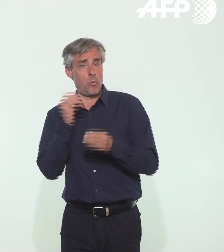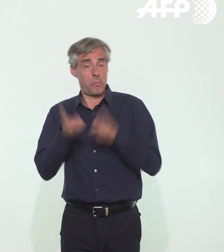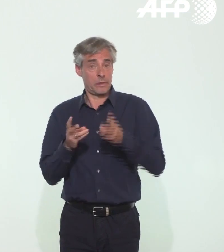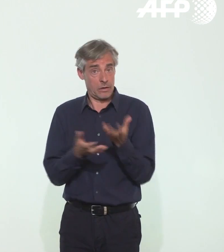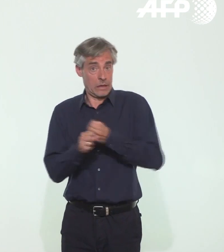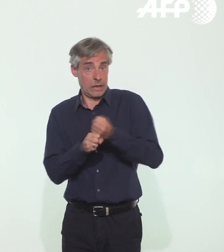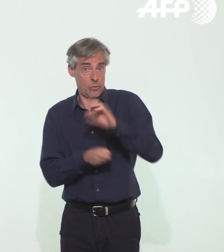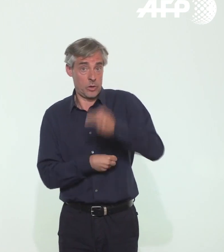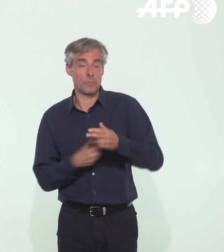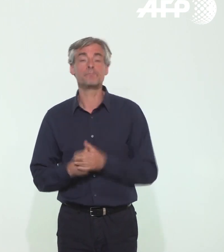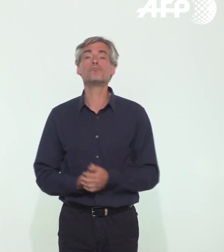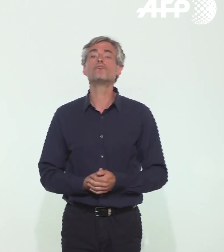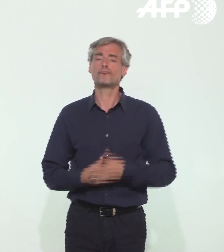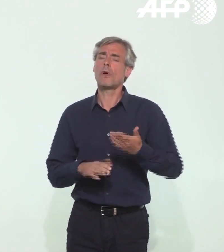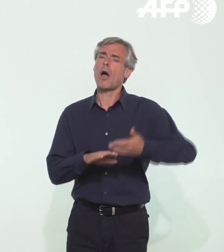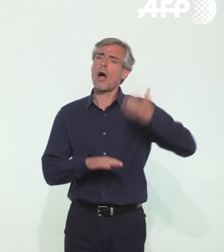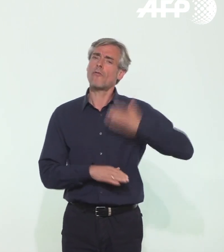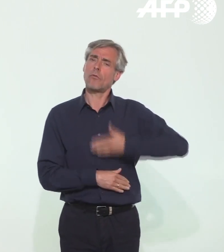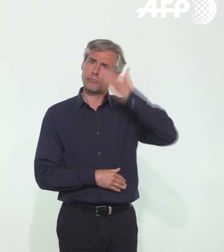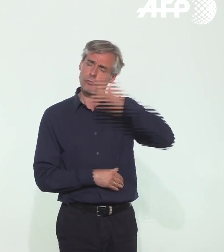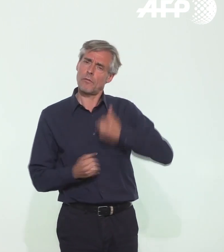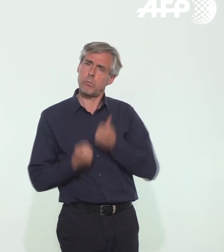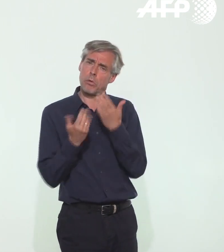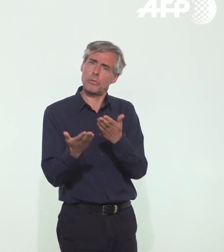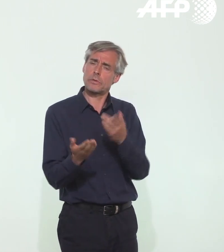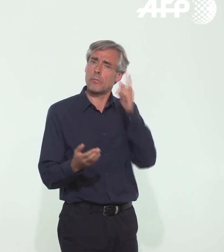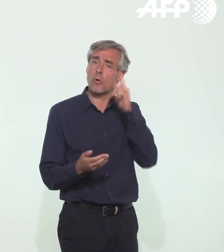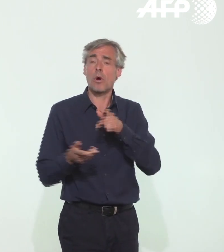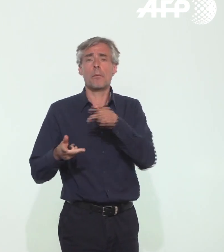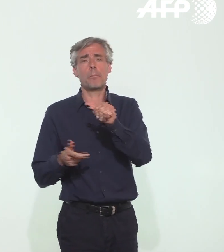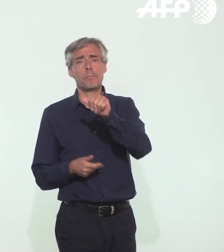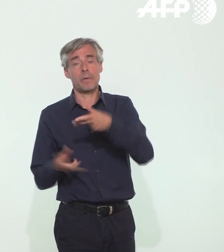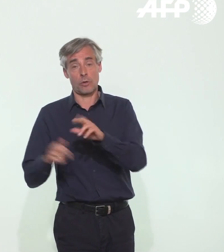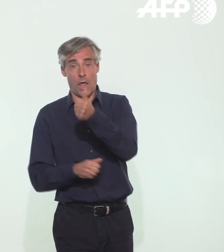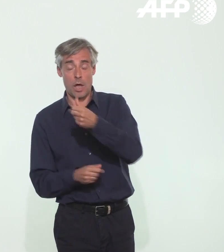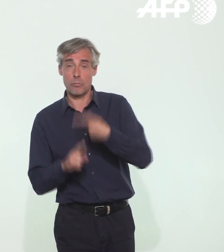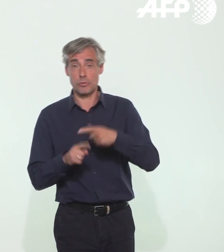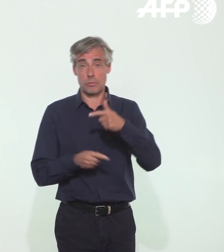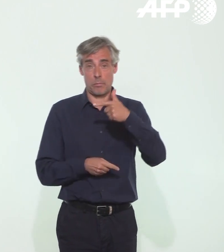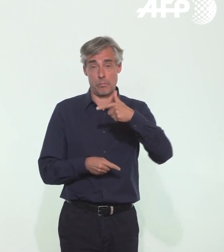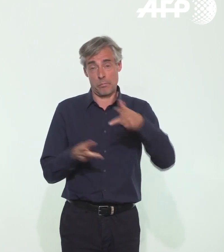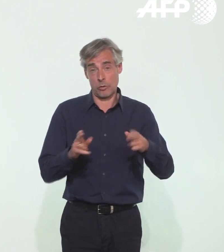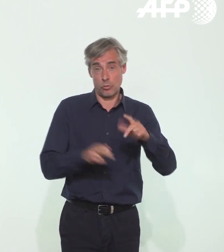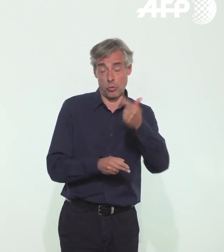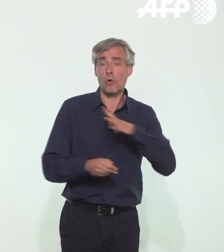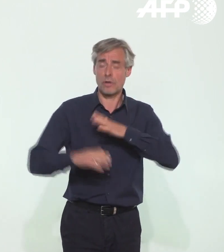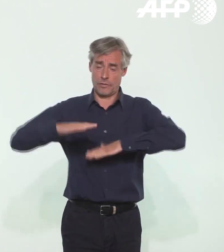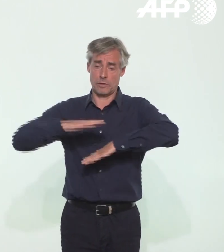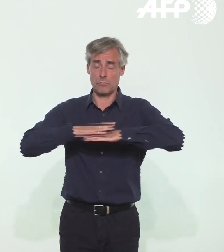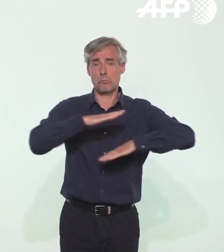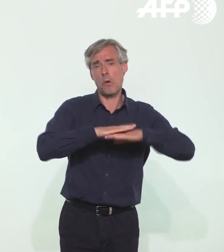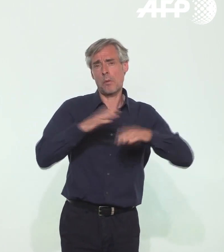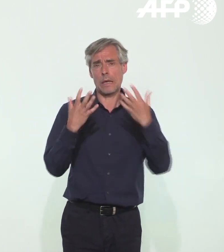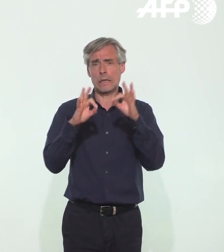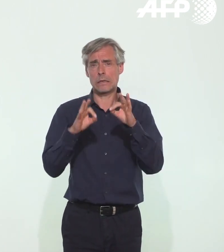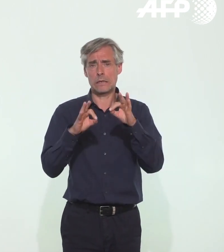? Vous savez que nous l'avions déjà proposé puisque nous avions en phase 1 et en phase 2 des seuils d'alerte qui étaient du niveau de 10 cas